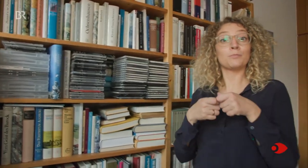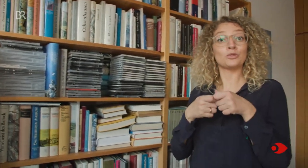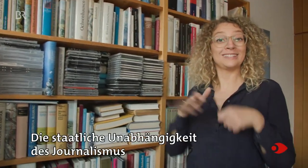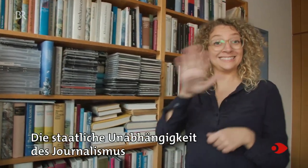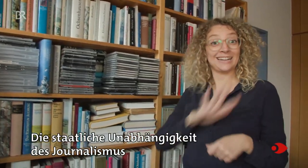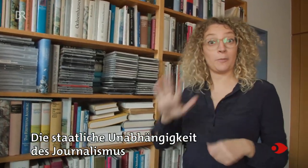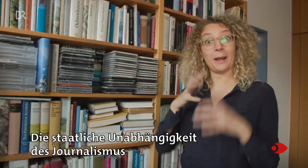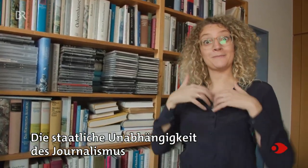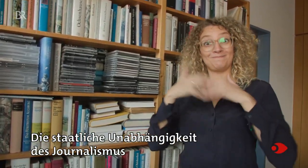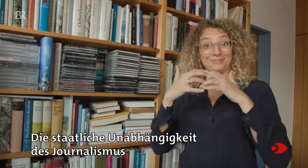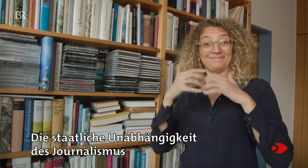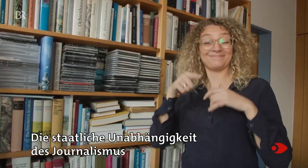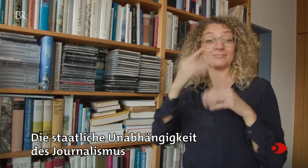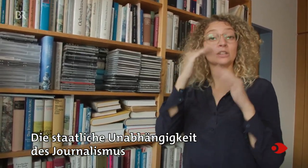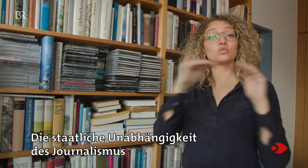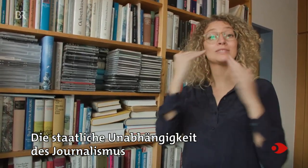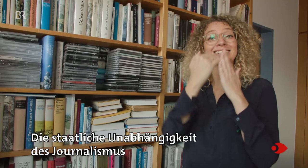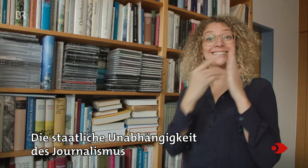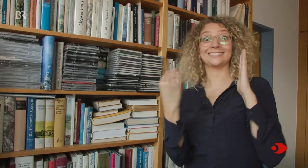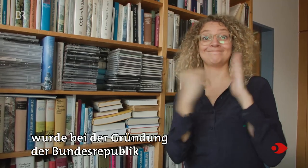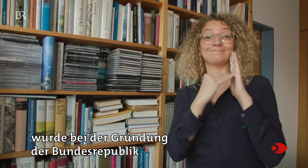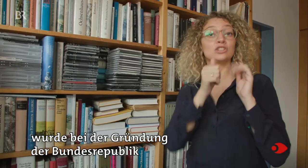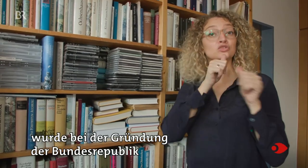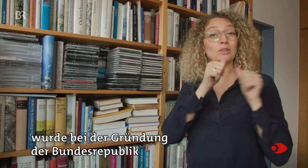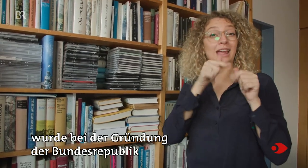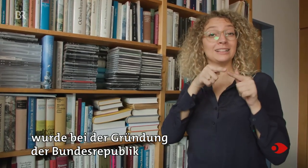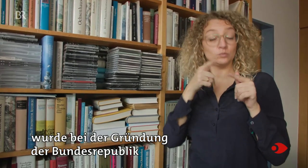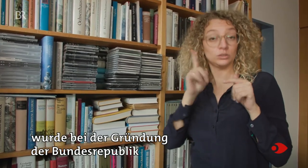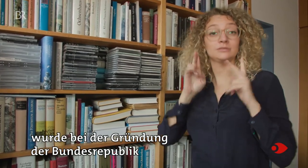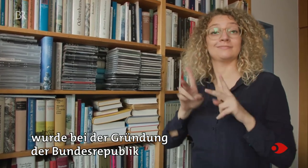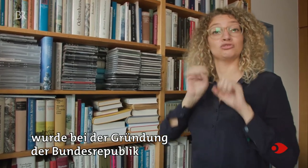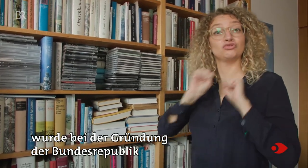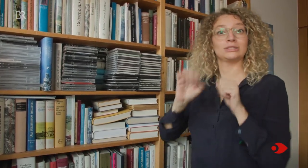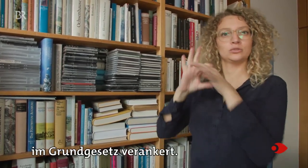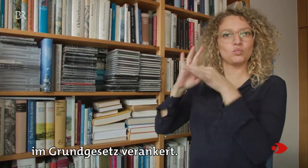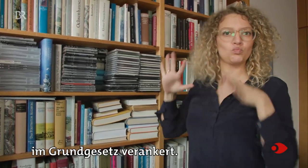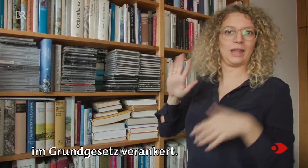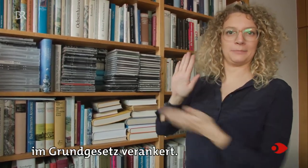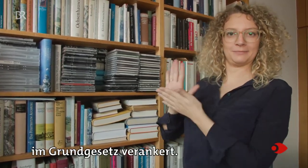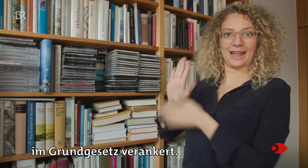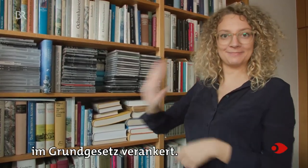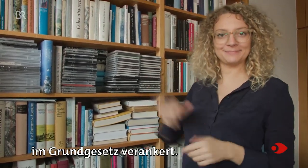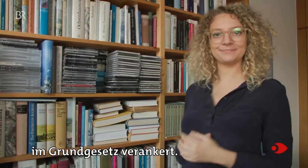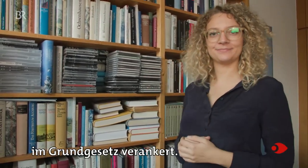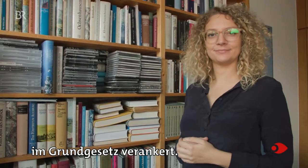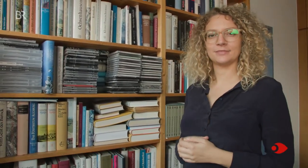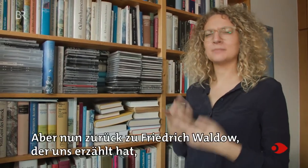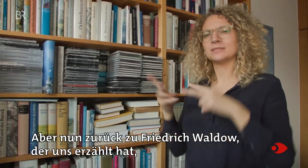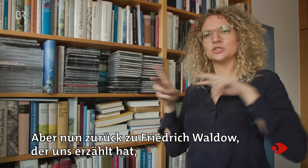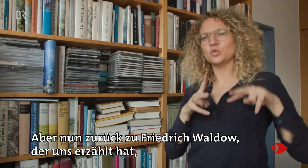Die staatliche Unabhängigkeit des Journalismus wurde bei der Gründung der Bundesrepublik im Grundgesetz verankert. Aber nun